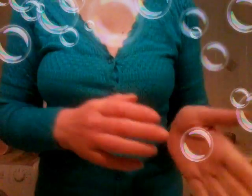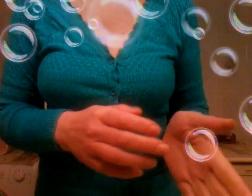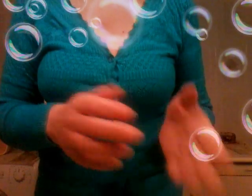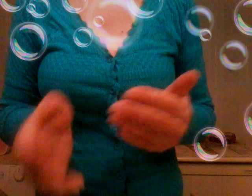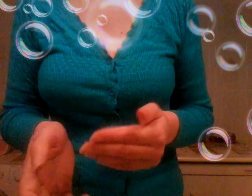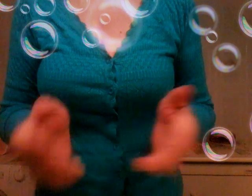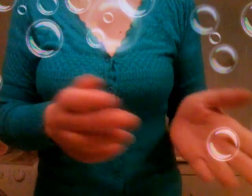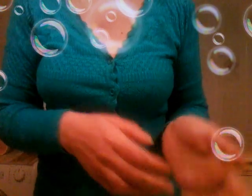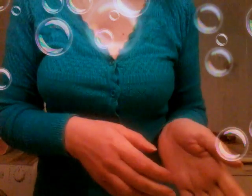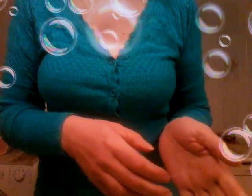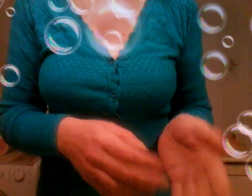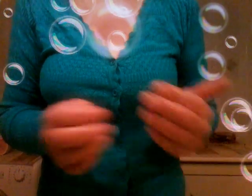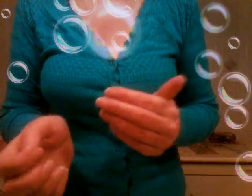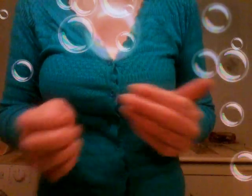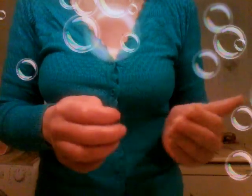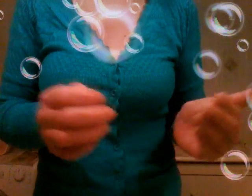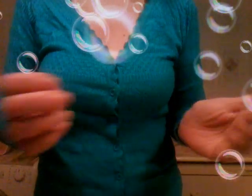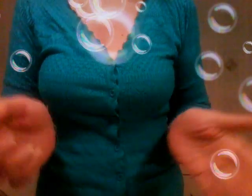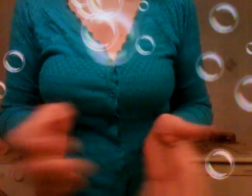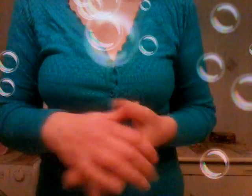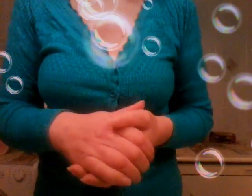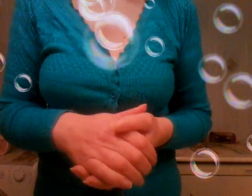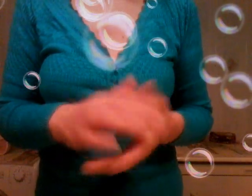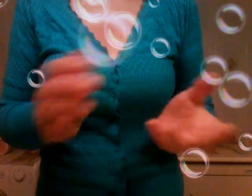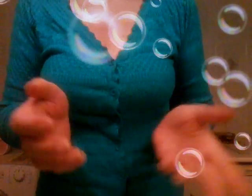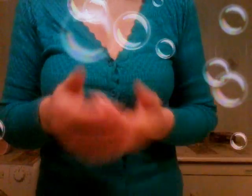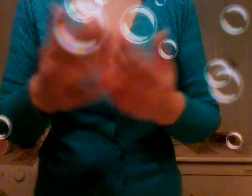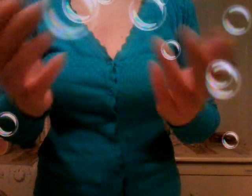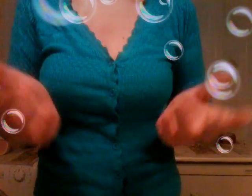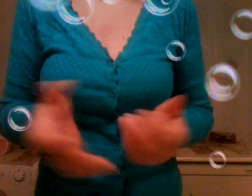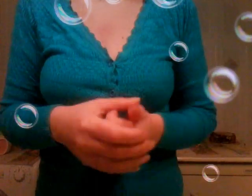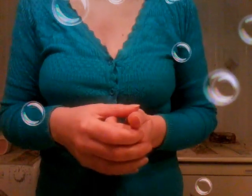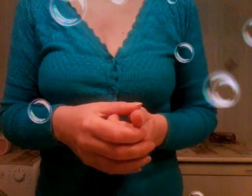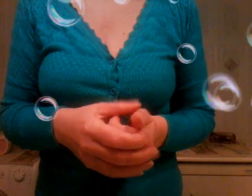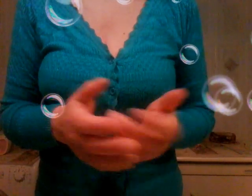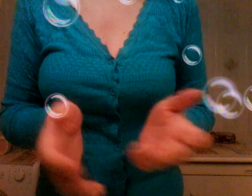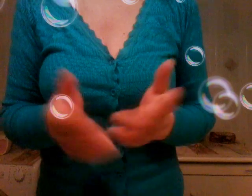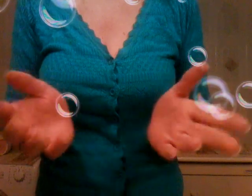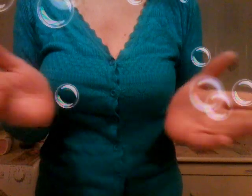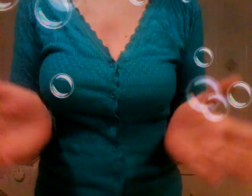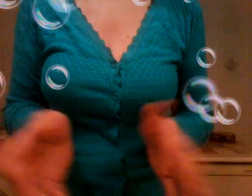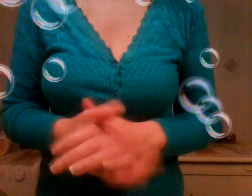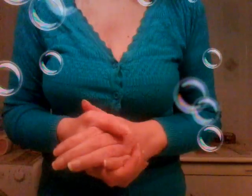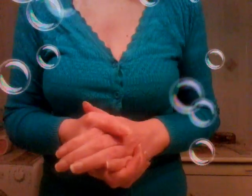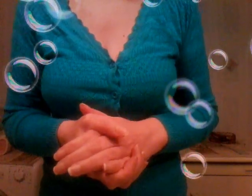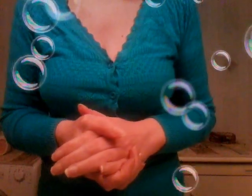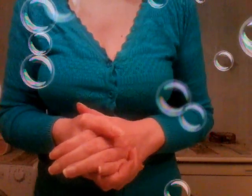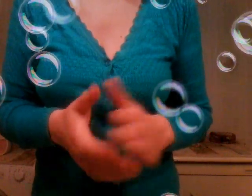bambini devono fare la scuola a distanza o i nipoti e che non c'è il bonus babysitter quindi